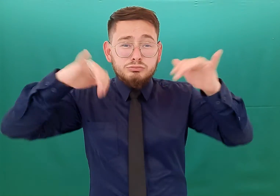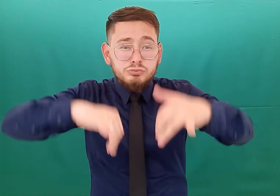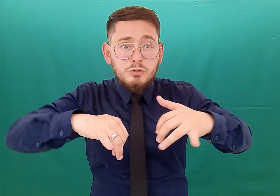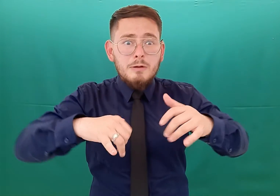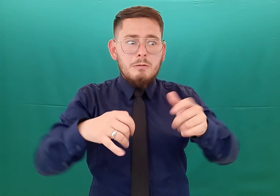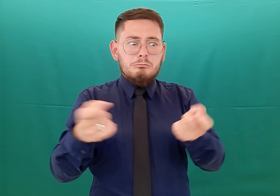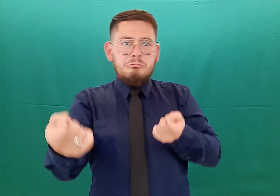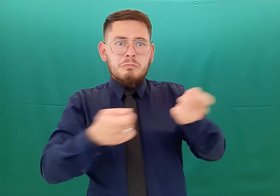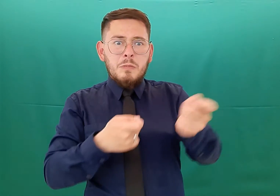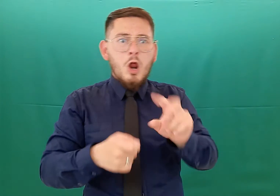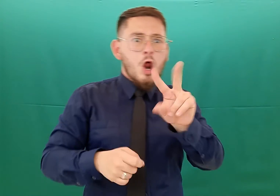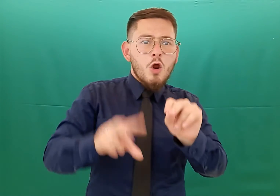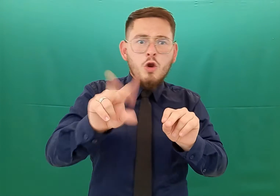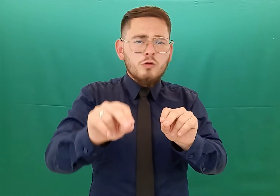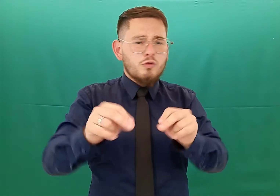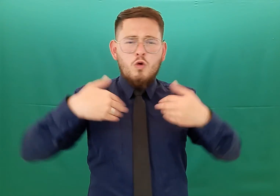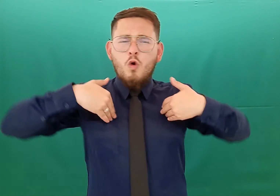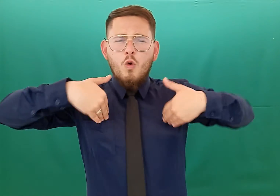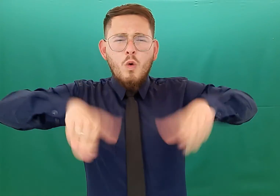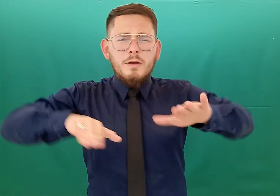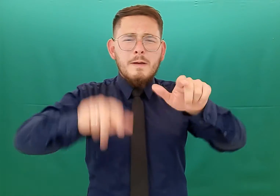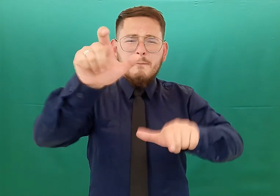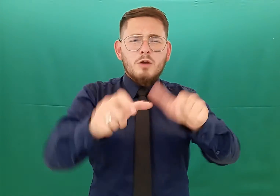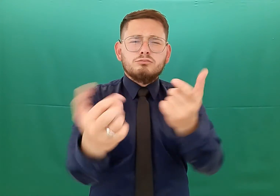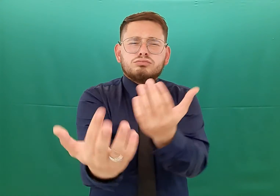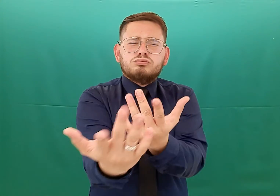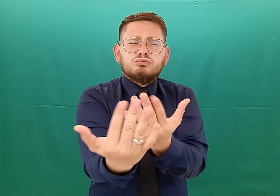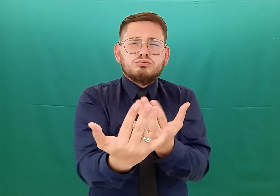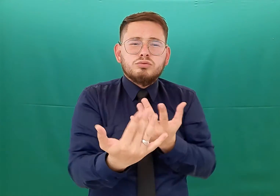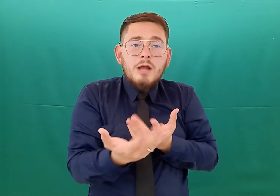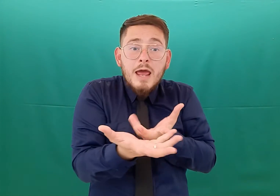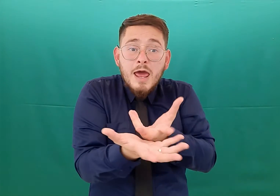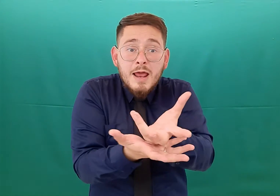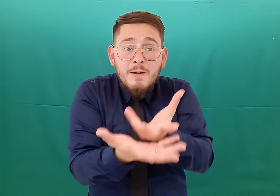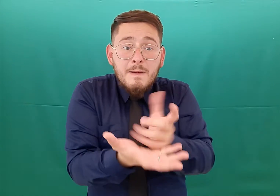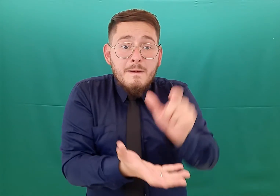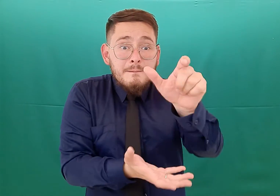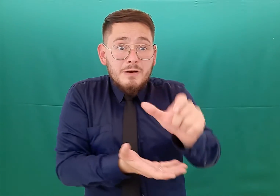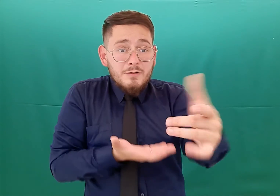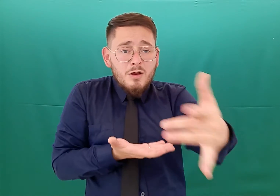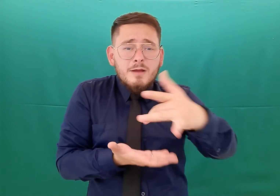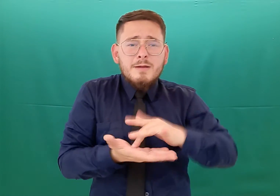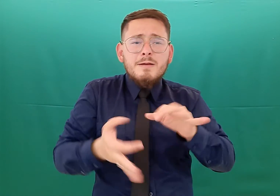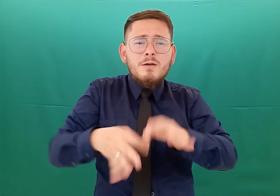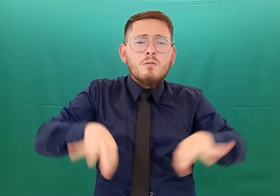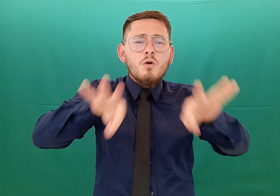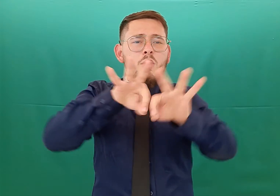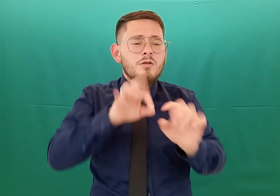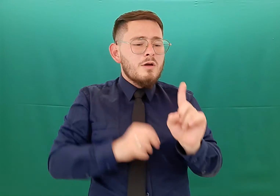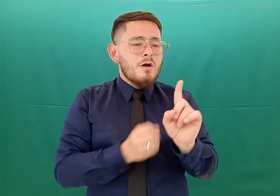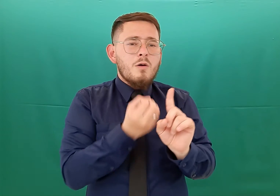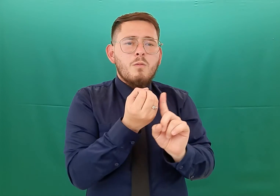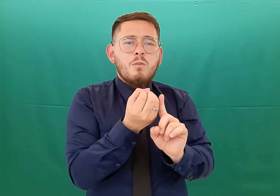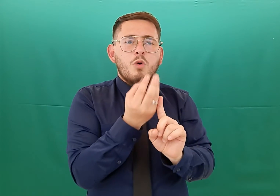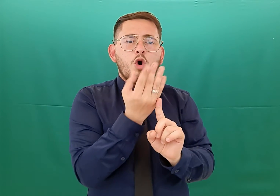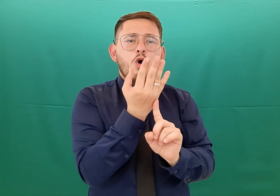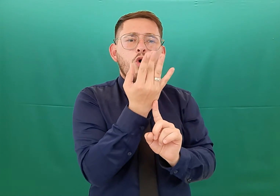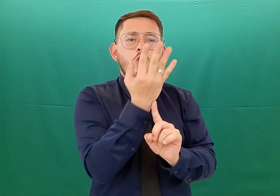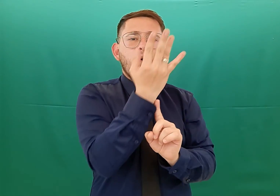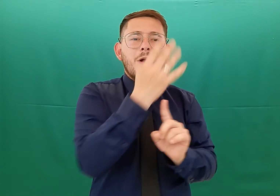quieran participar de tan emotivo acto llevar consigo una vela para encenderla en el momento que el alcalde de la ciudad haga el pronunciamiento desde Tunja para el cese de la